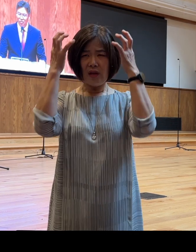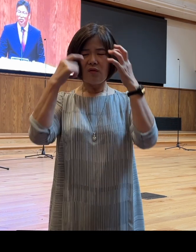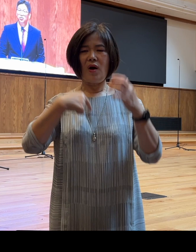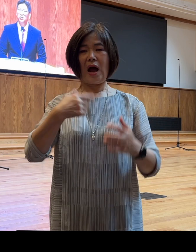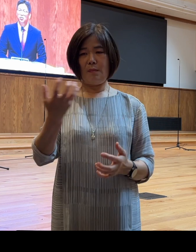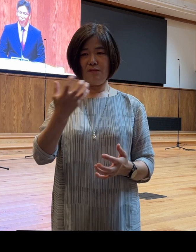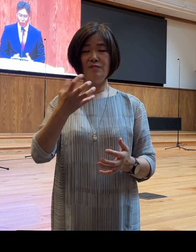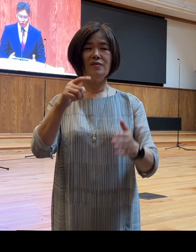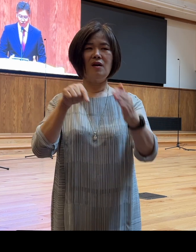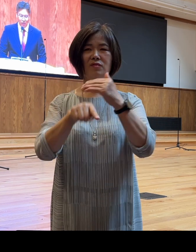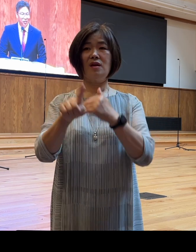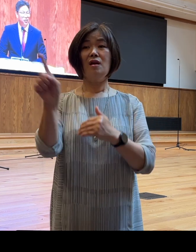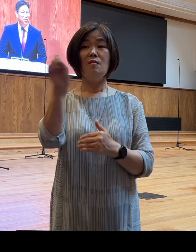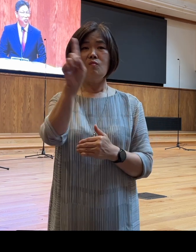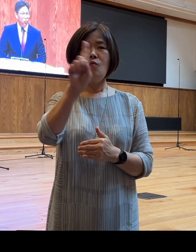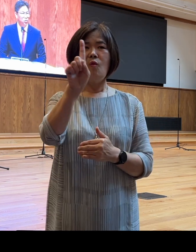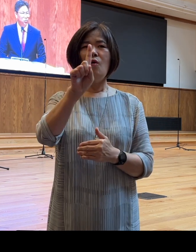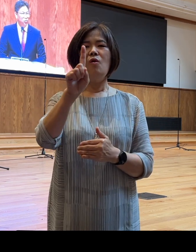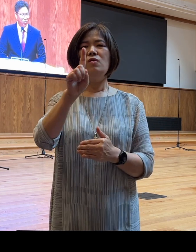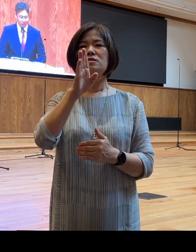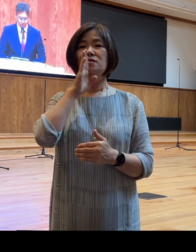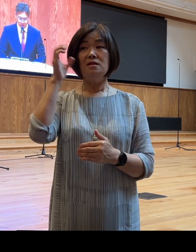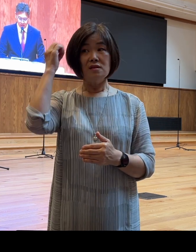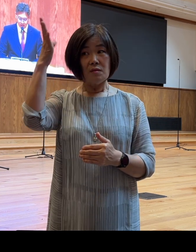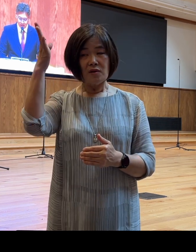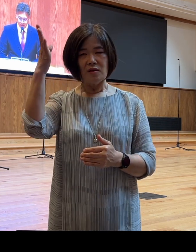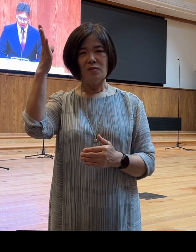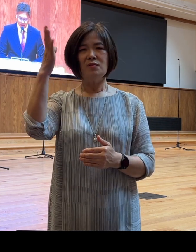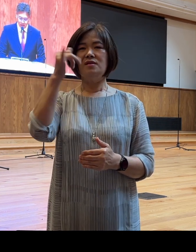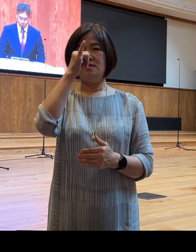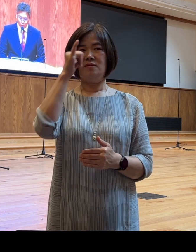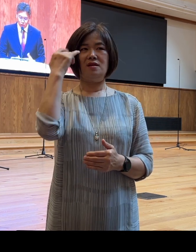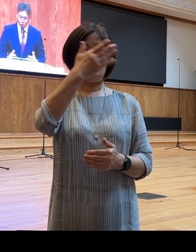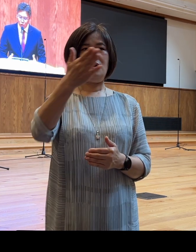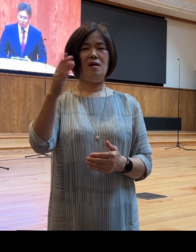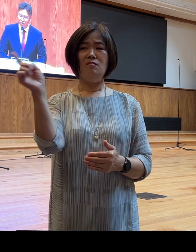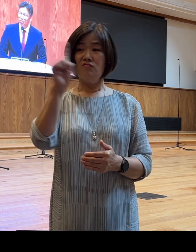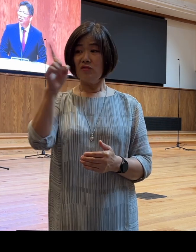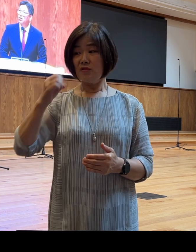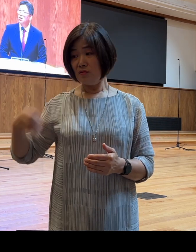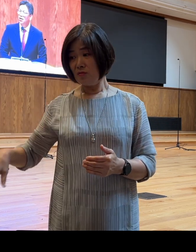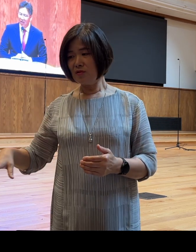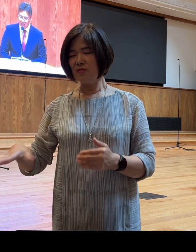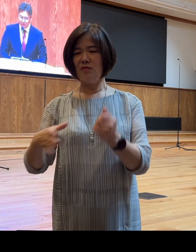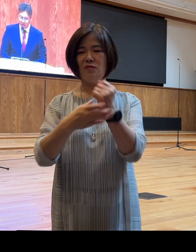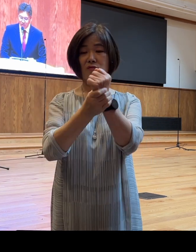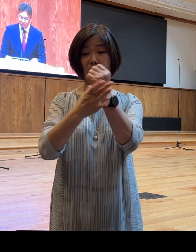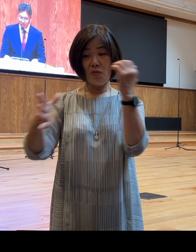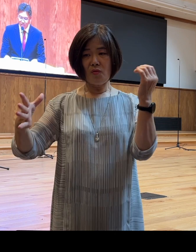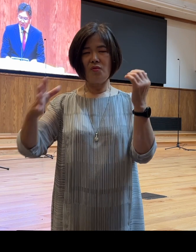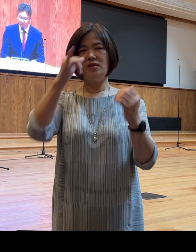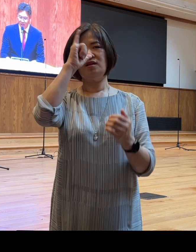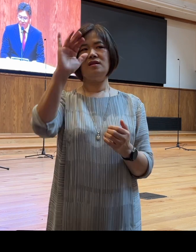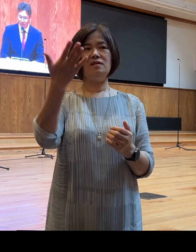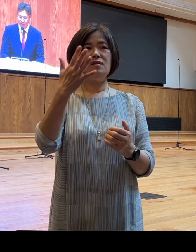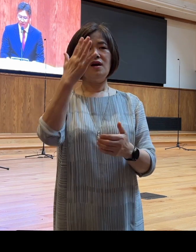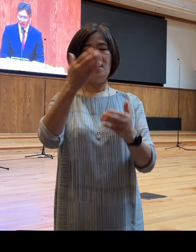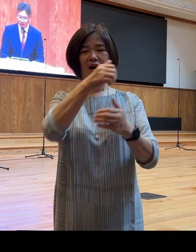무엇을 놓치고 계십니까? 무엇을 놓치고 있어서 하나님이 이끄시는 인생의 길에서 길을